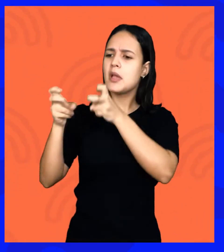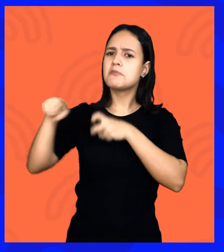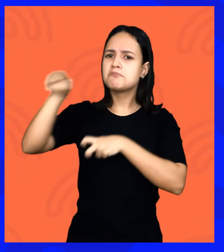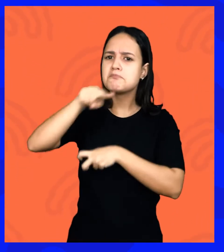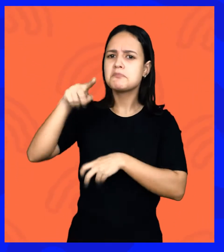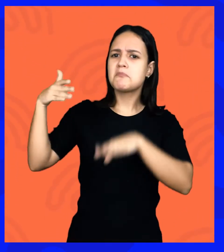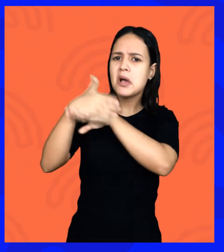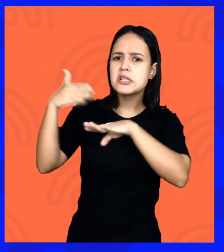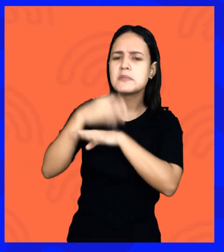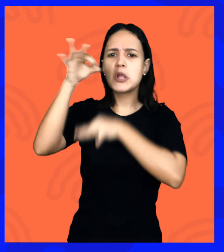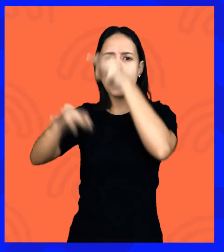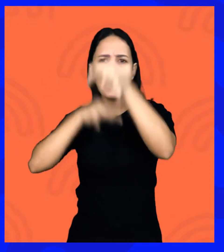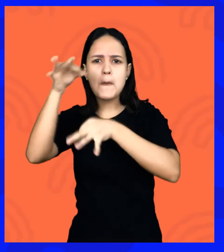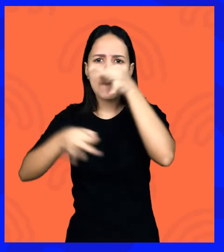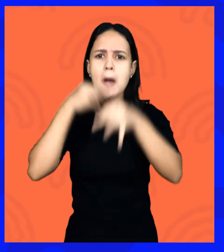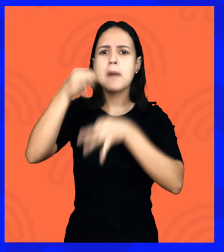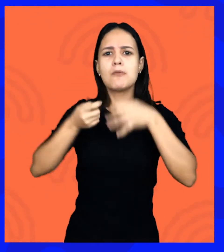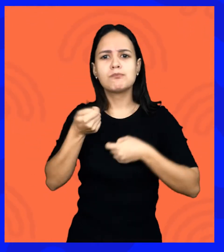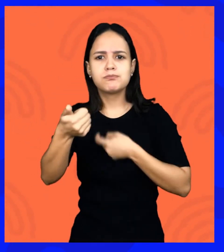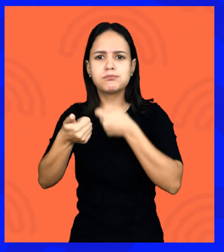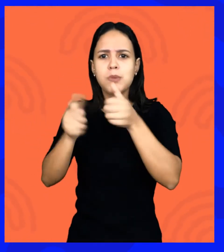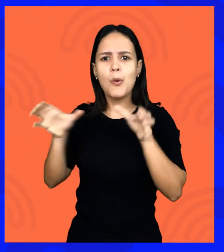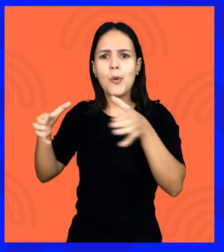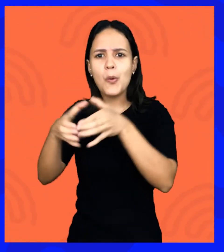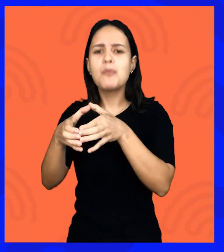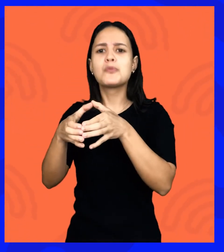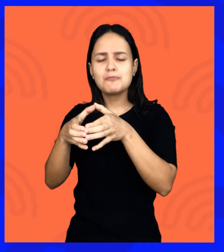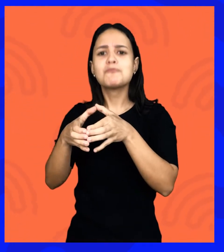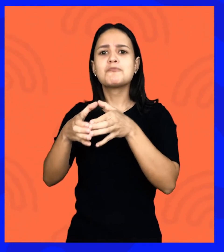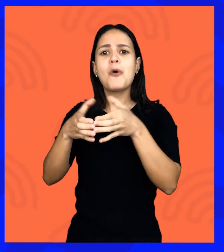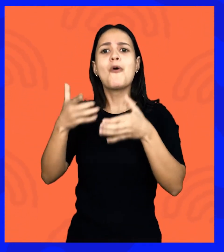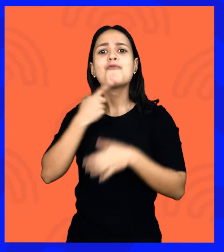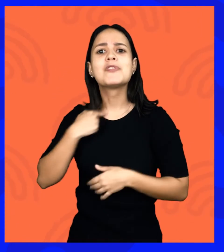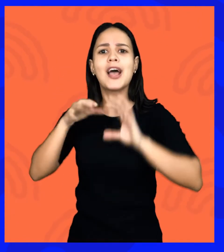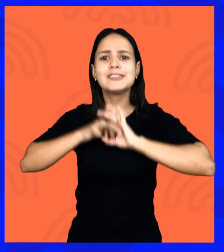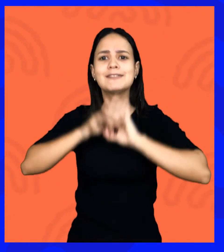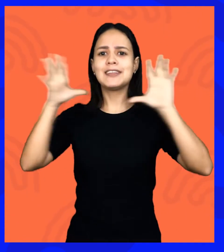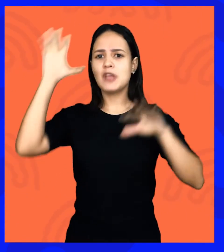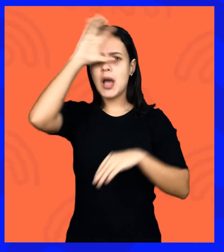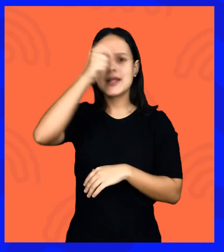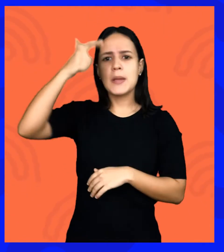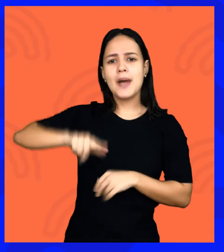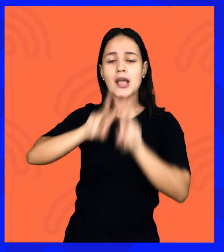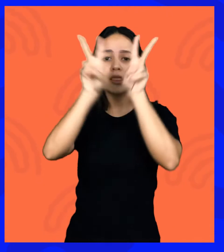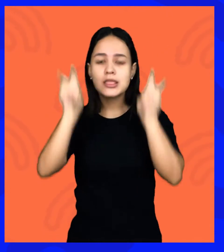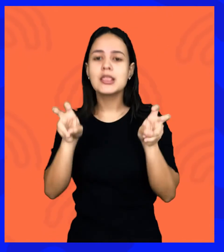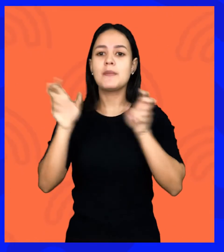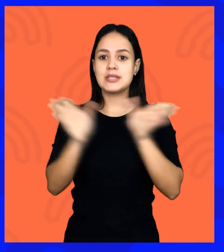participação dessas pessoas, dando as suas contribuições, dispostas mesmo a aprender mais sobre essa questão da acessibilidade,